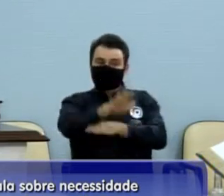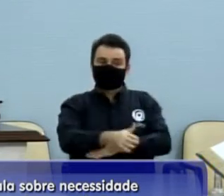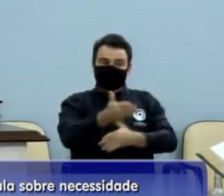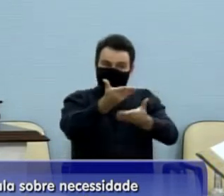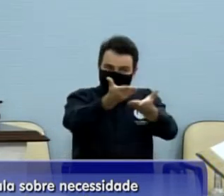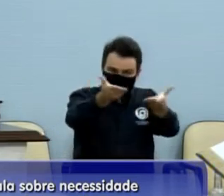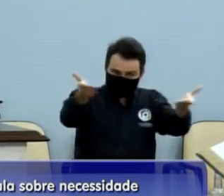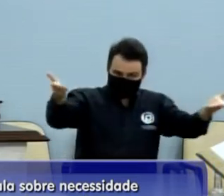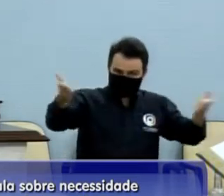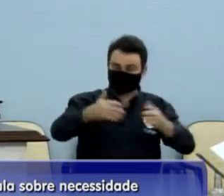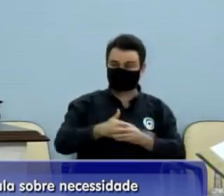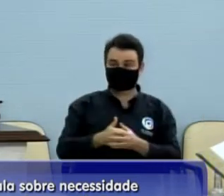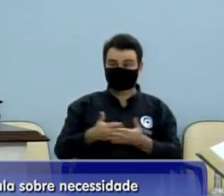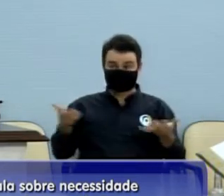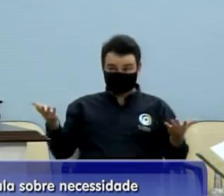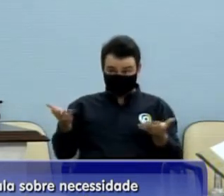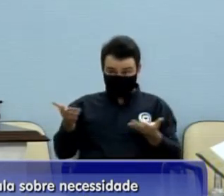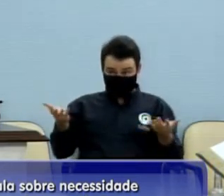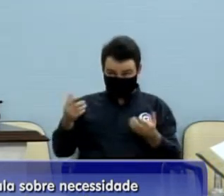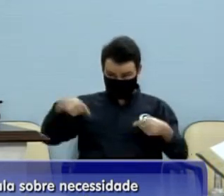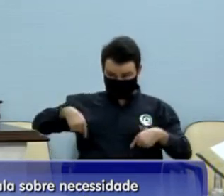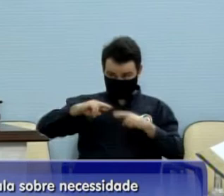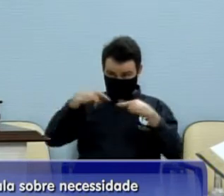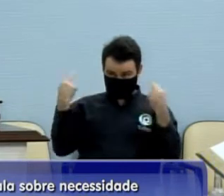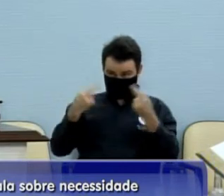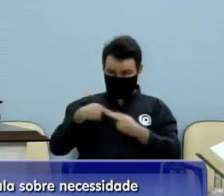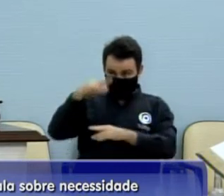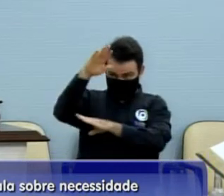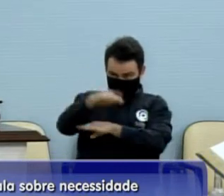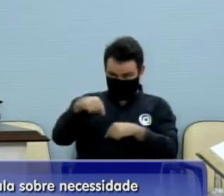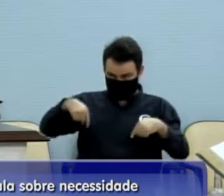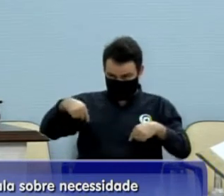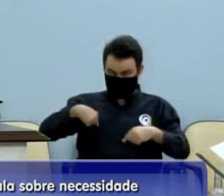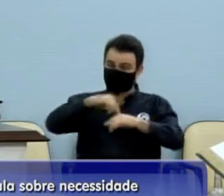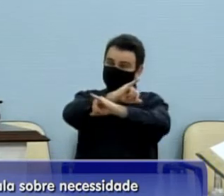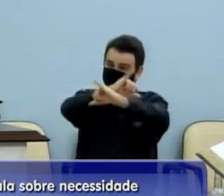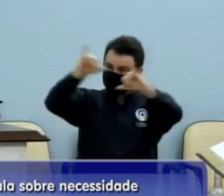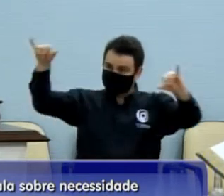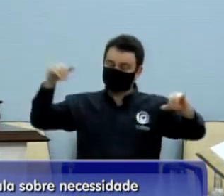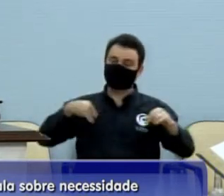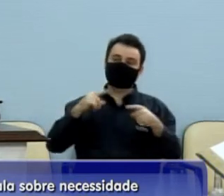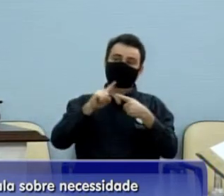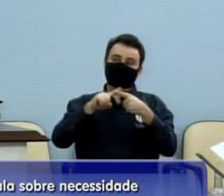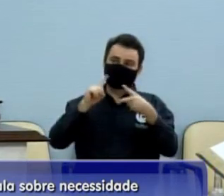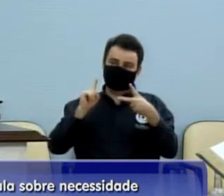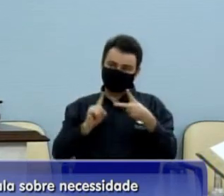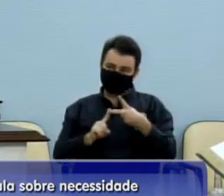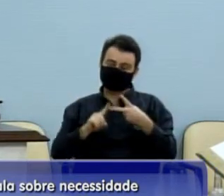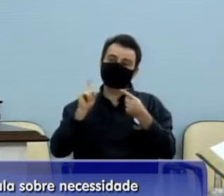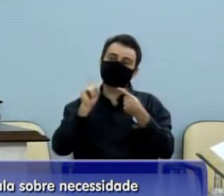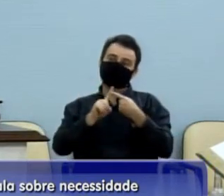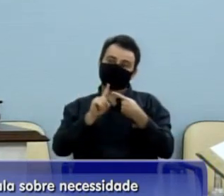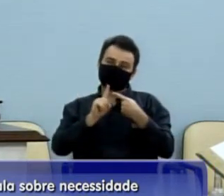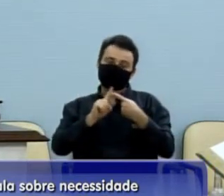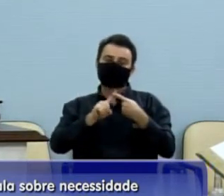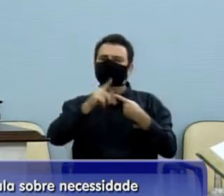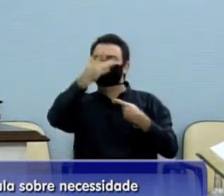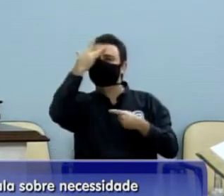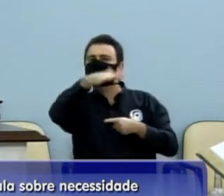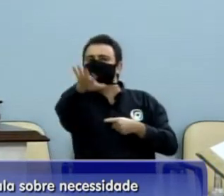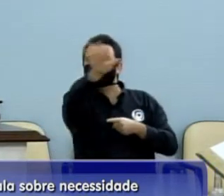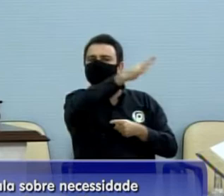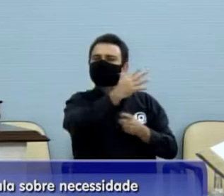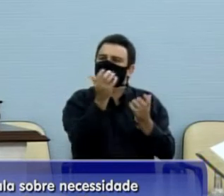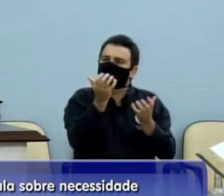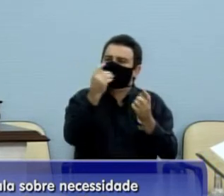registrado nessa tribuna, nessa tarde, dois pedidos que a gente ouve, nós ouvimos da população, vereador Bruno Marim, e